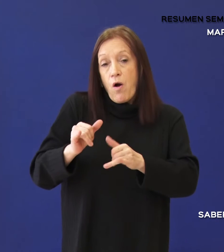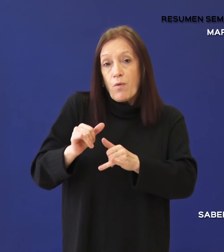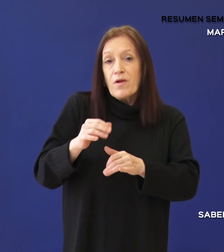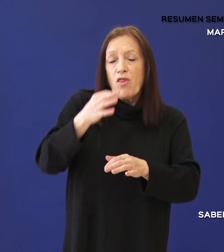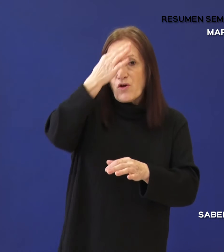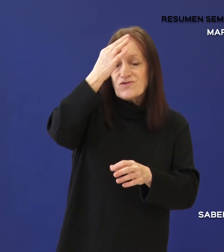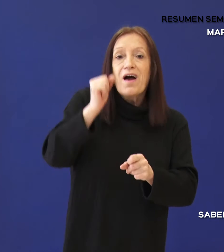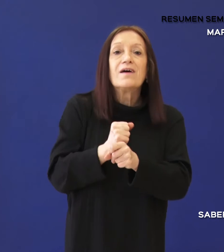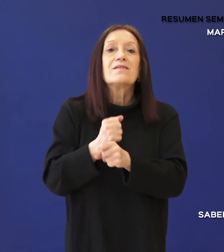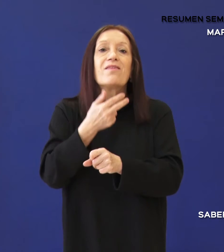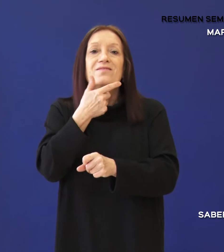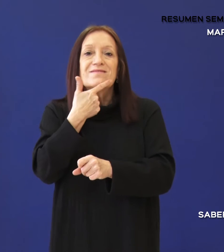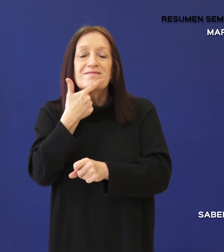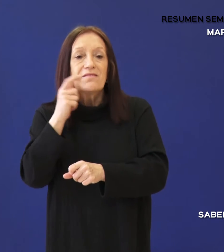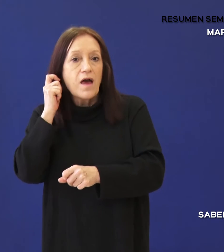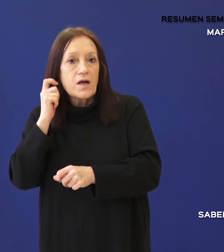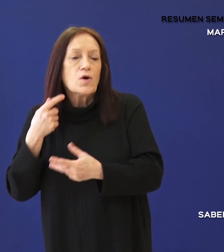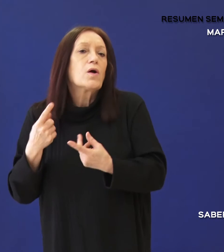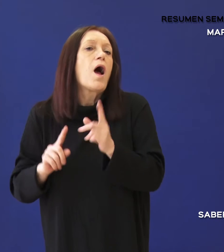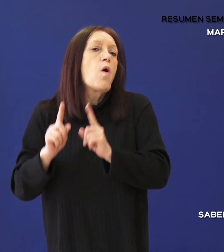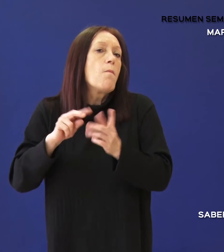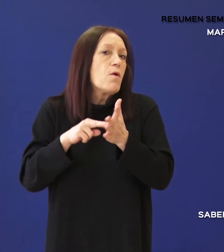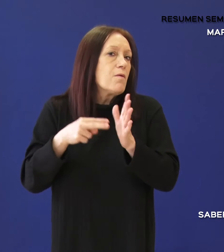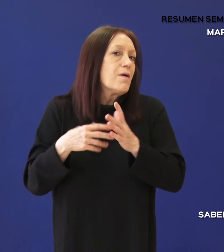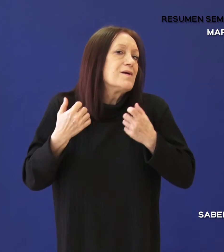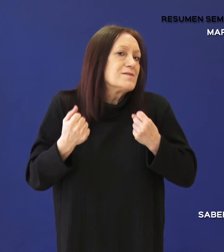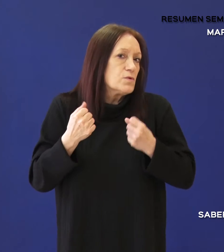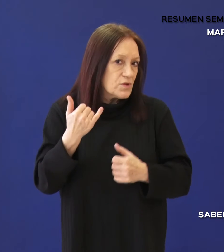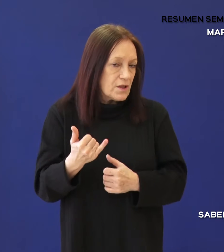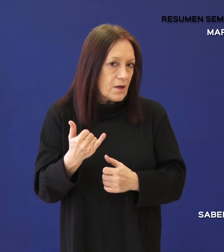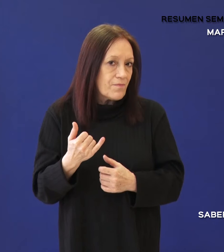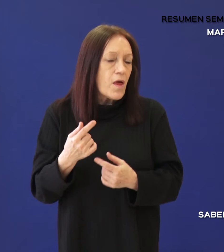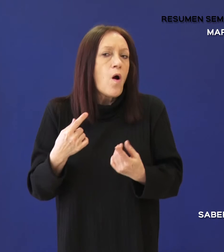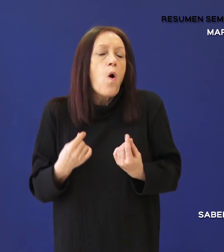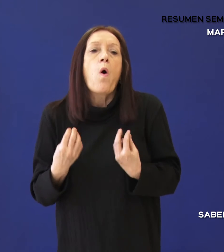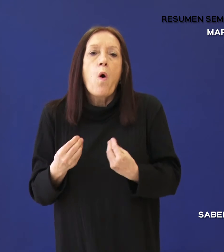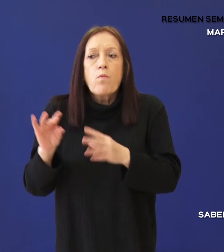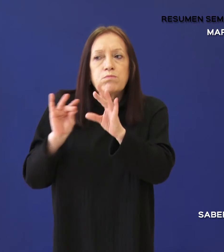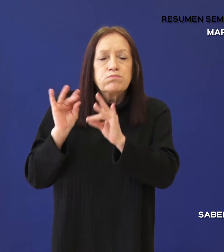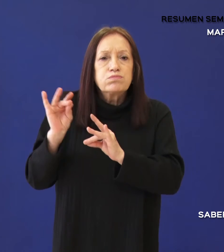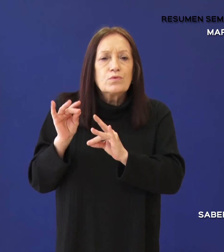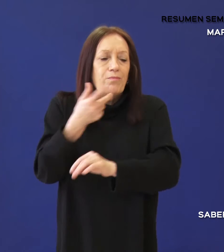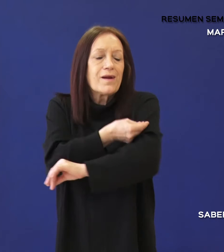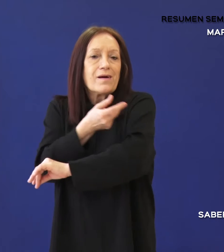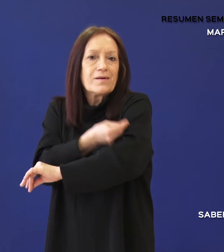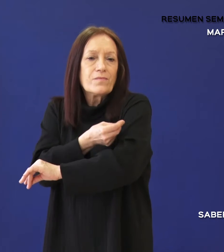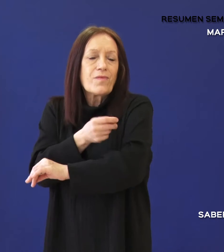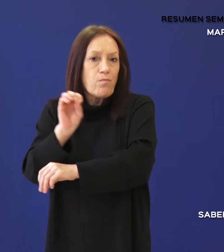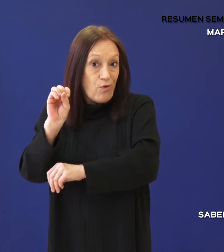12 a 17 años con condiciones priorizadas. El criterio de distribución de la vacuna moderna